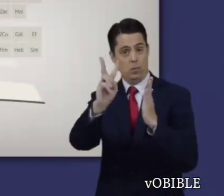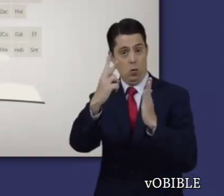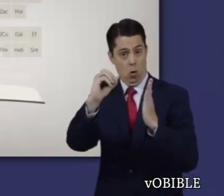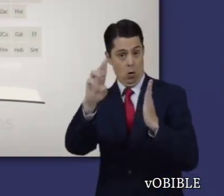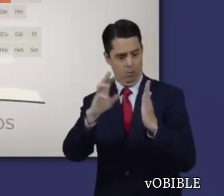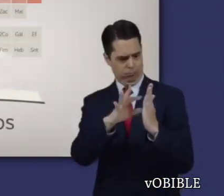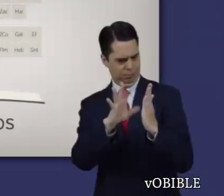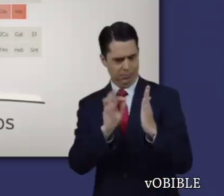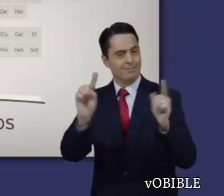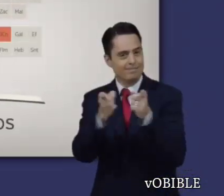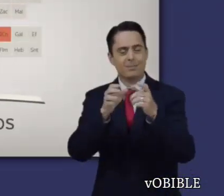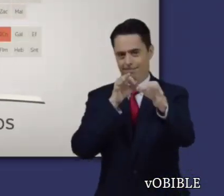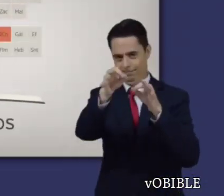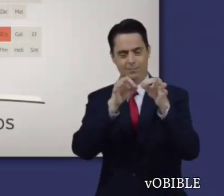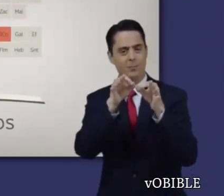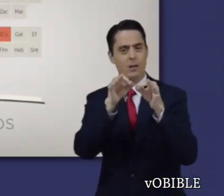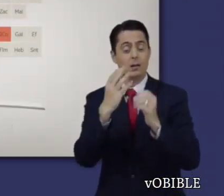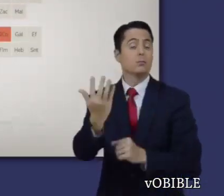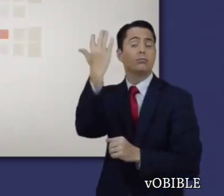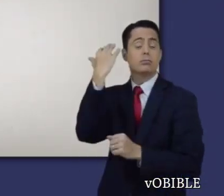Información sobre segunda a los corintios.